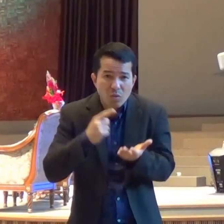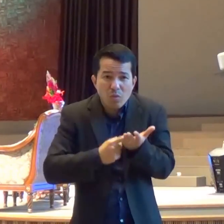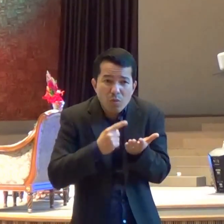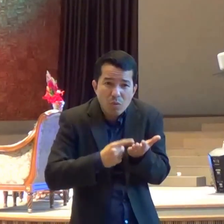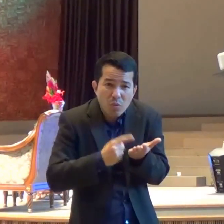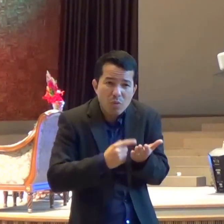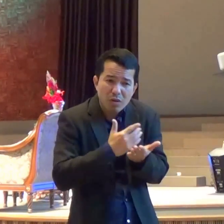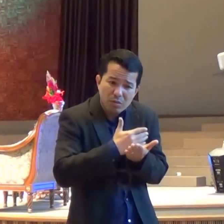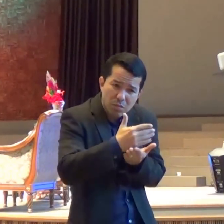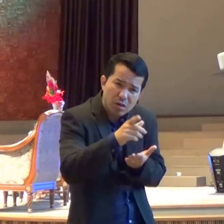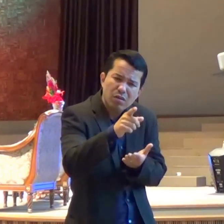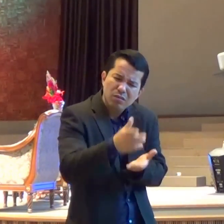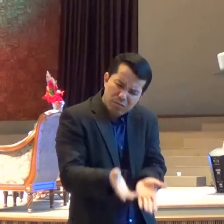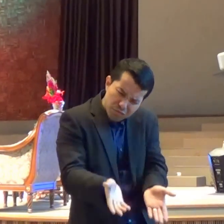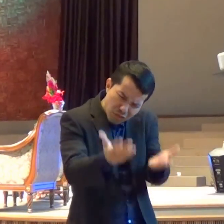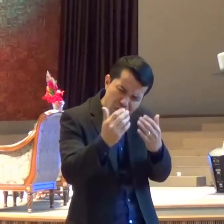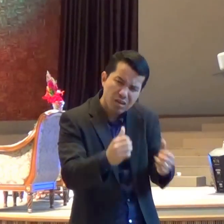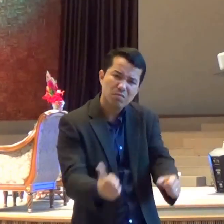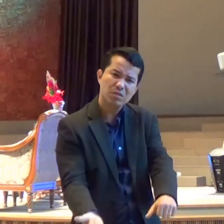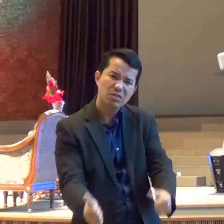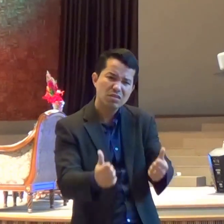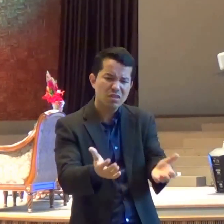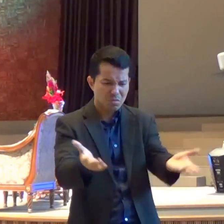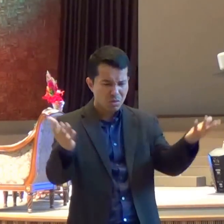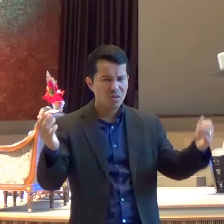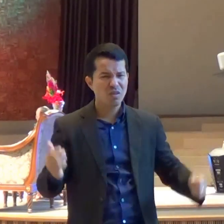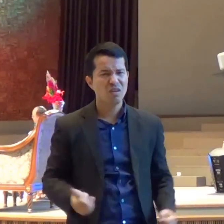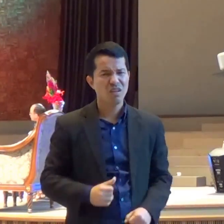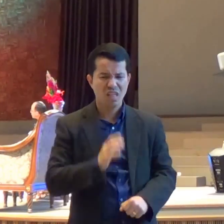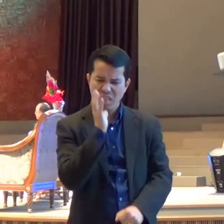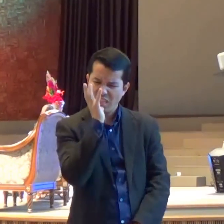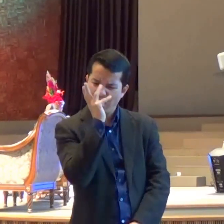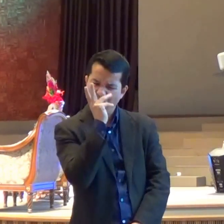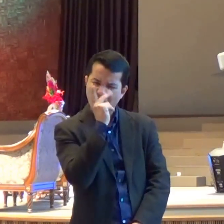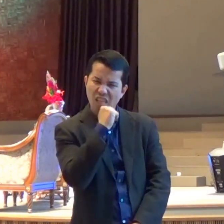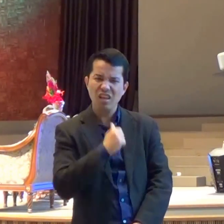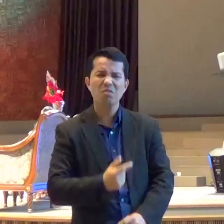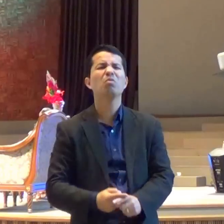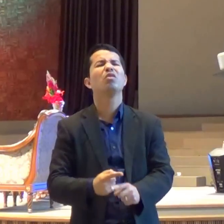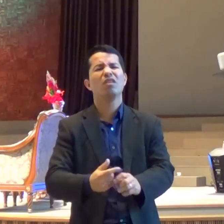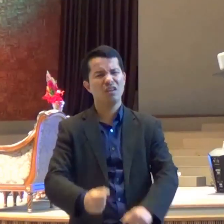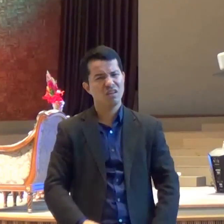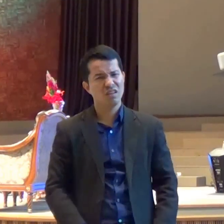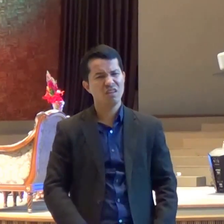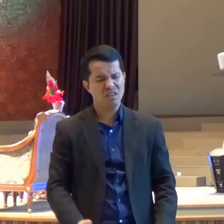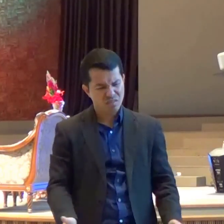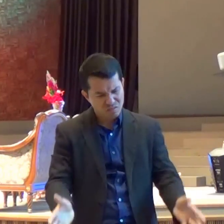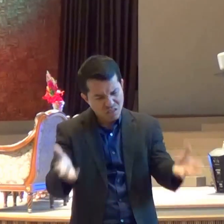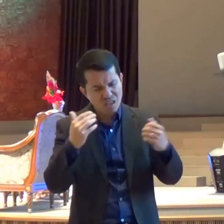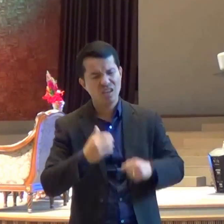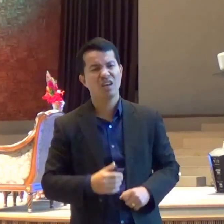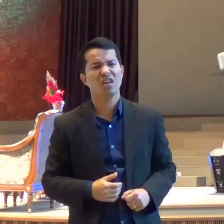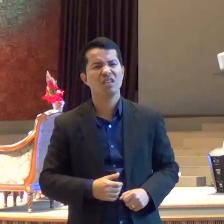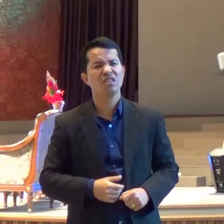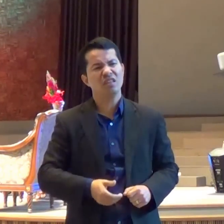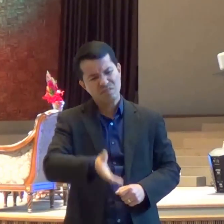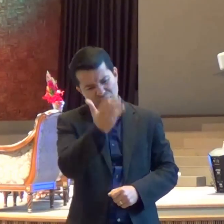batismo Mas esse compromisso Está em todas as áreas Da vida Onde a gente vive Fé E